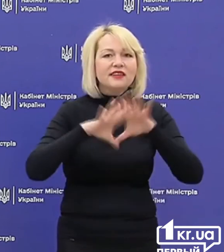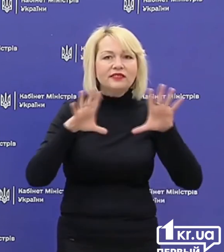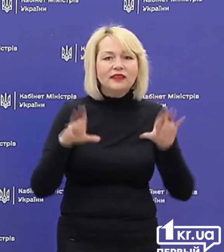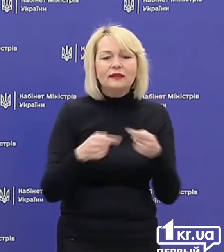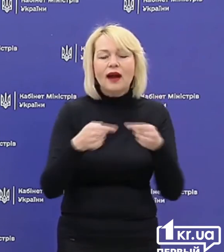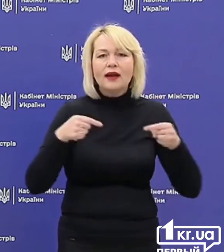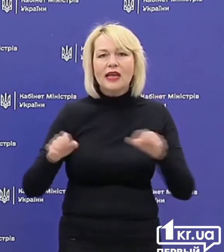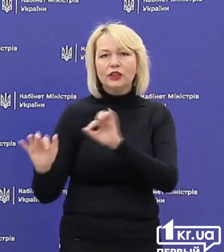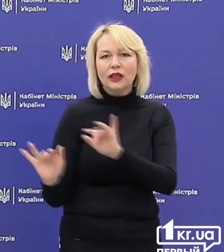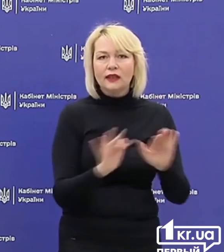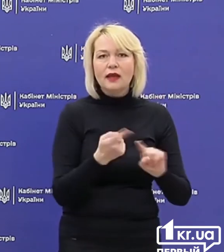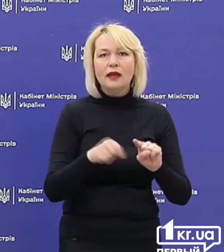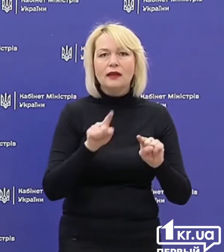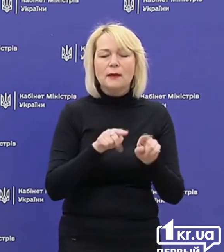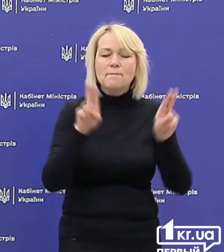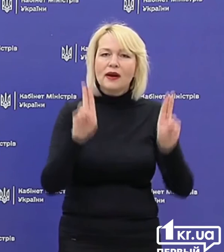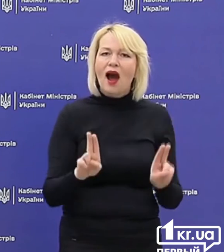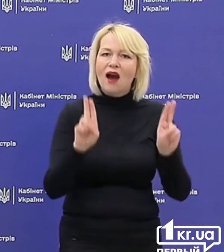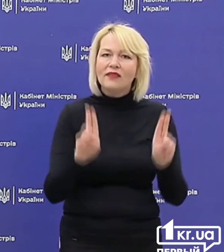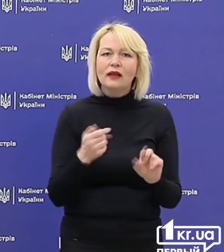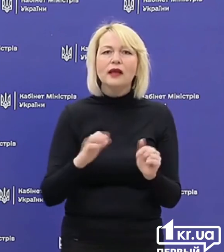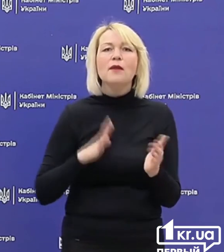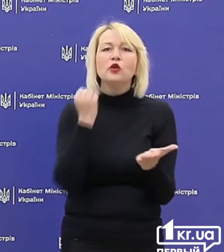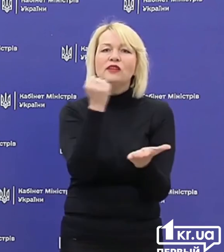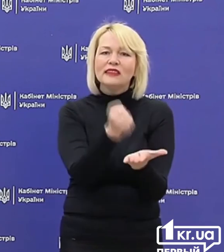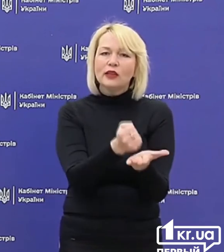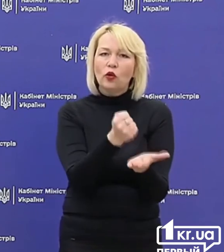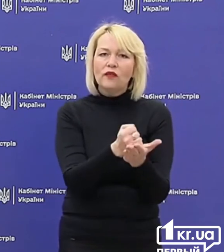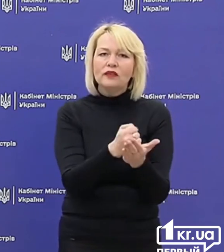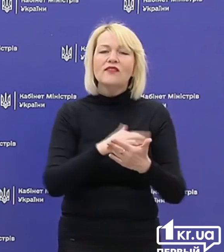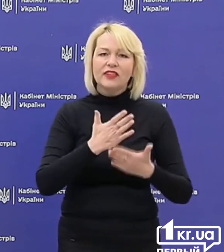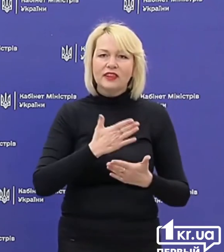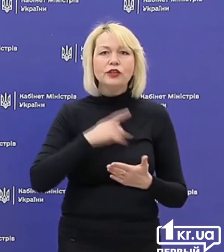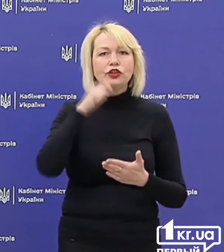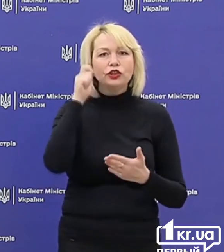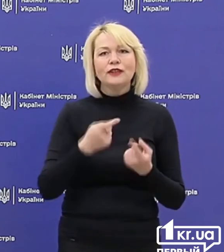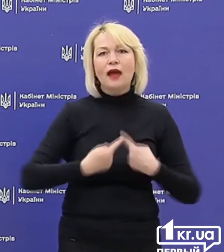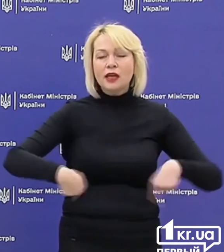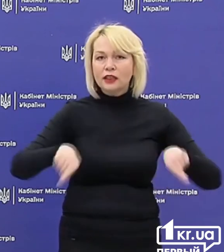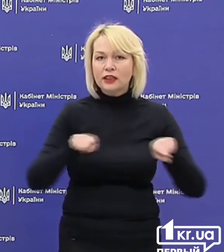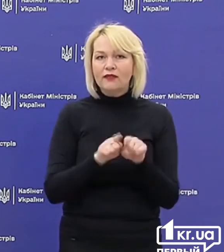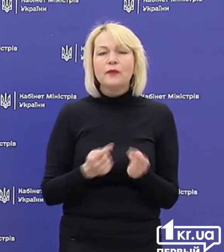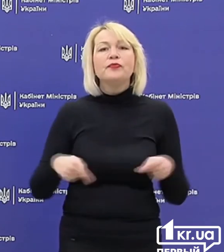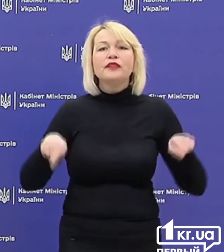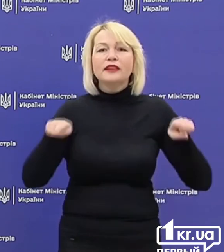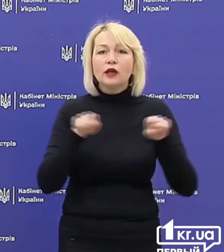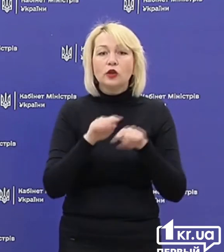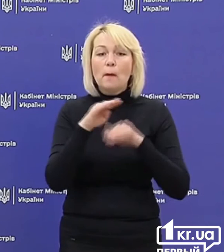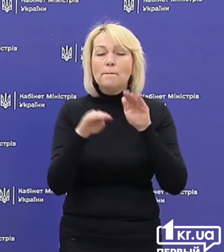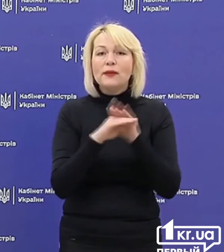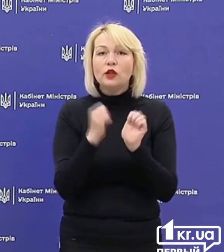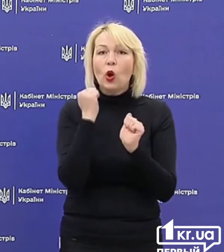заходів, які правил, які були встановлені в нашій державі. Також під кожні